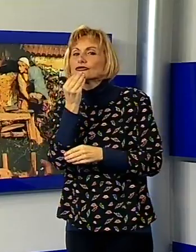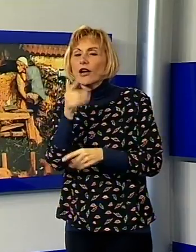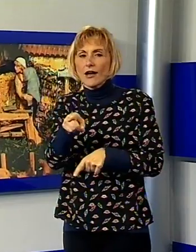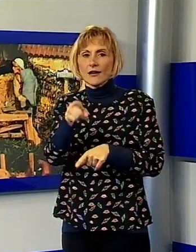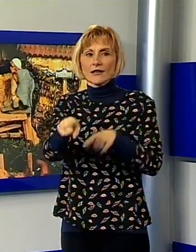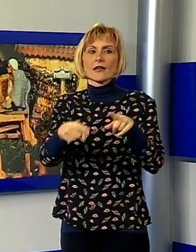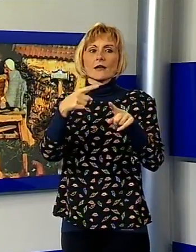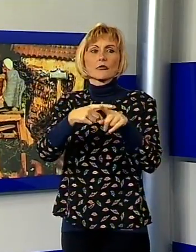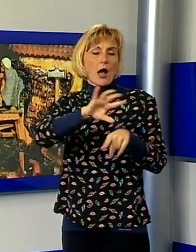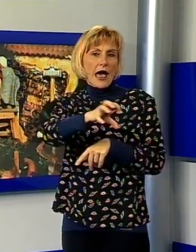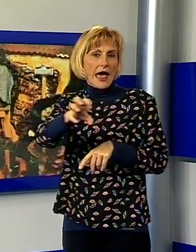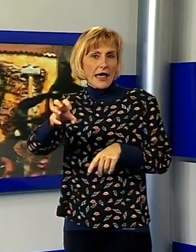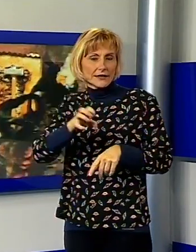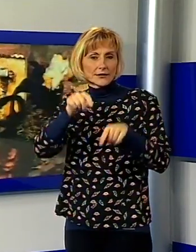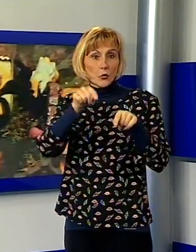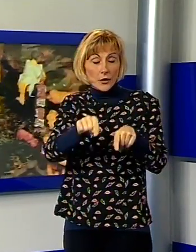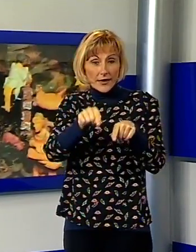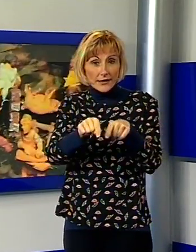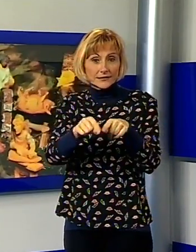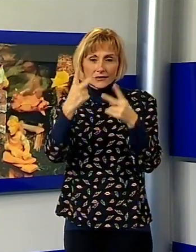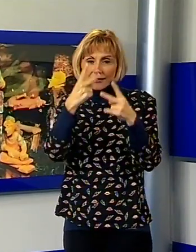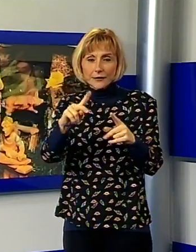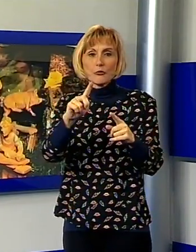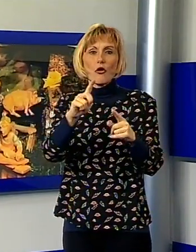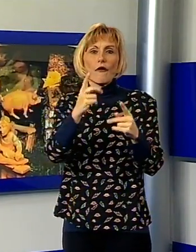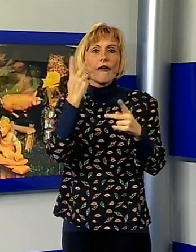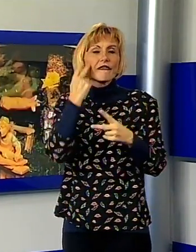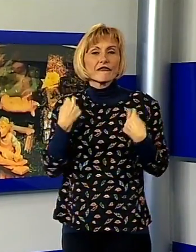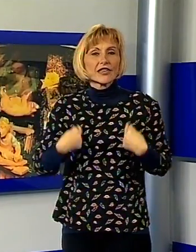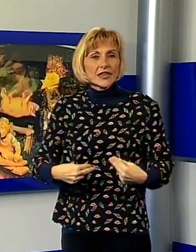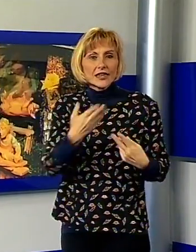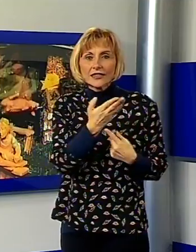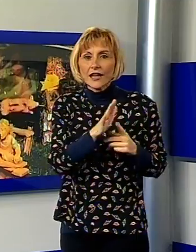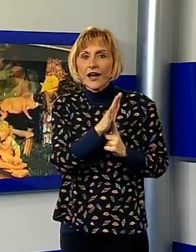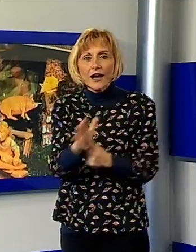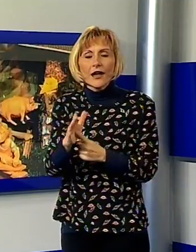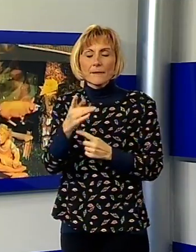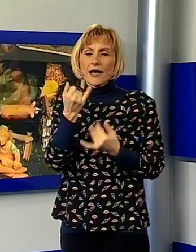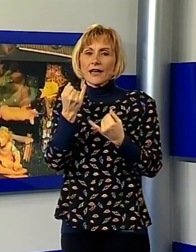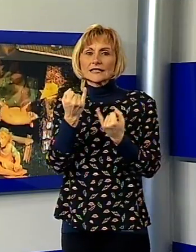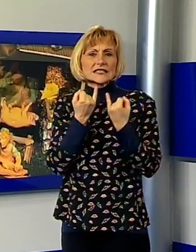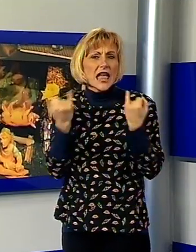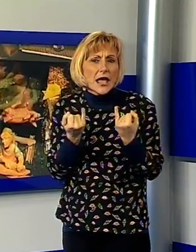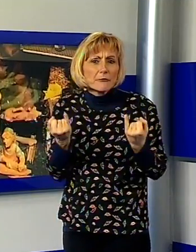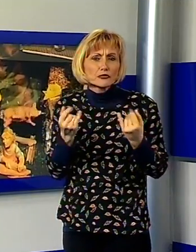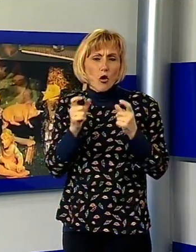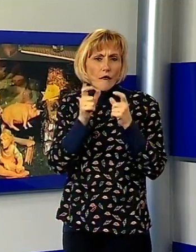altri ancora. E tutti questi quadretti di vita sono allestiti in maniera semplice ma convincente, con un buon uso delle luci.